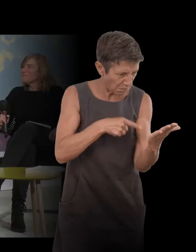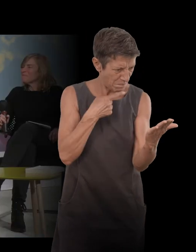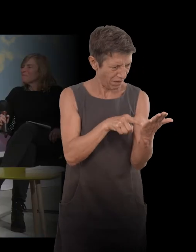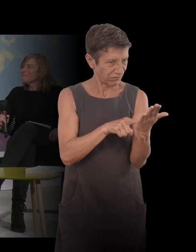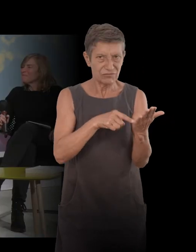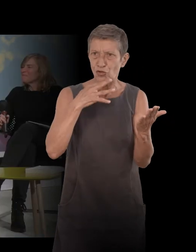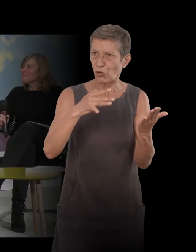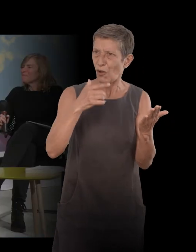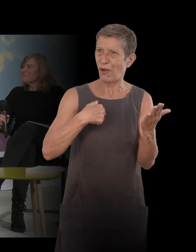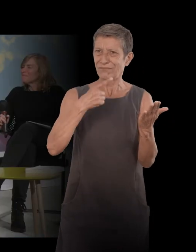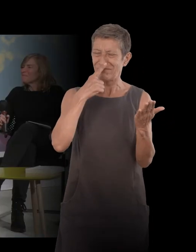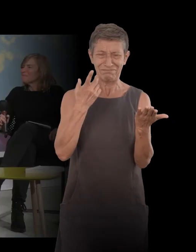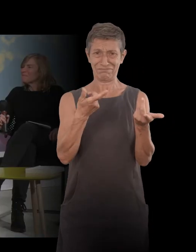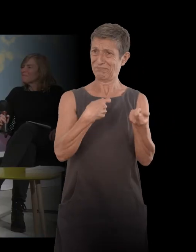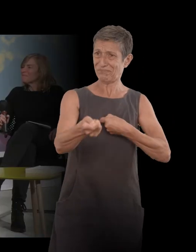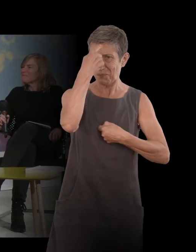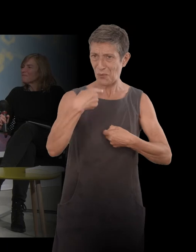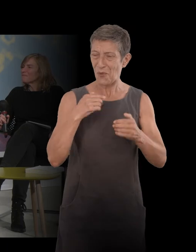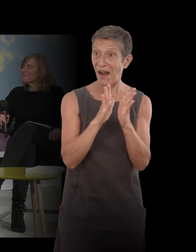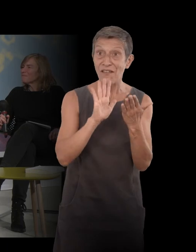Et j'ai dit, voilà. C'est ce qu'on appelle se rencontrer.